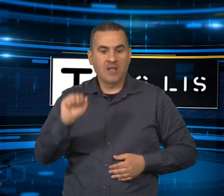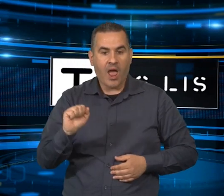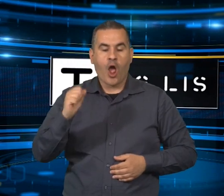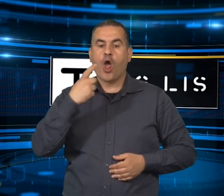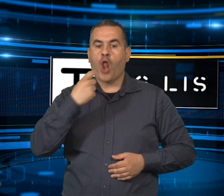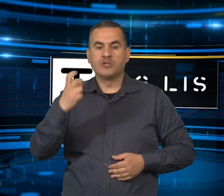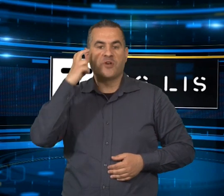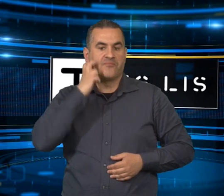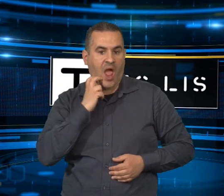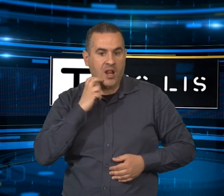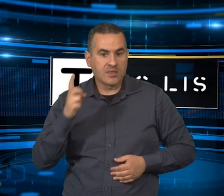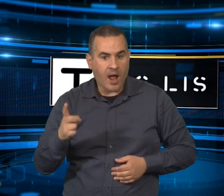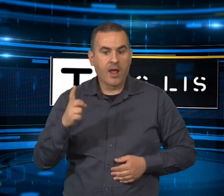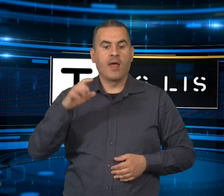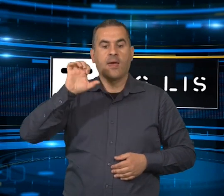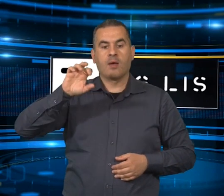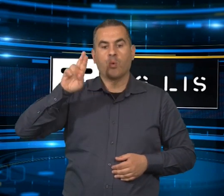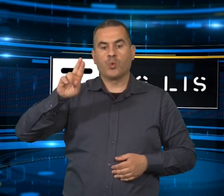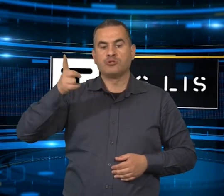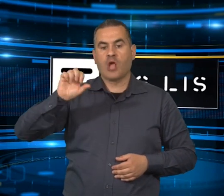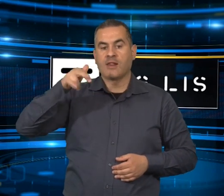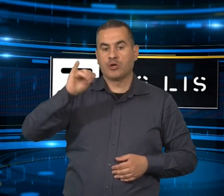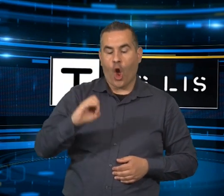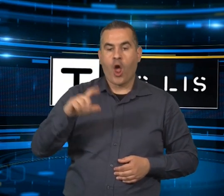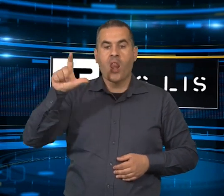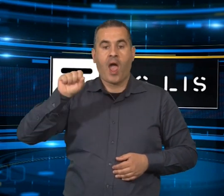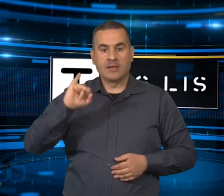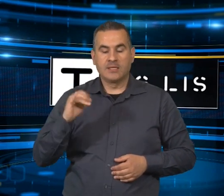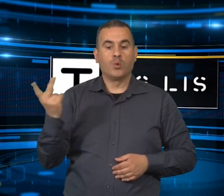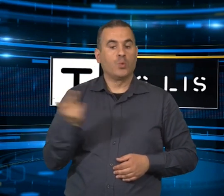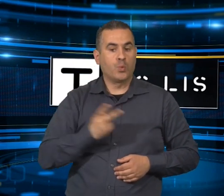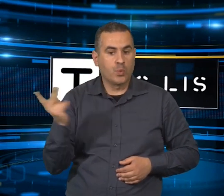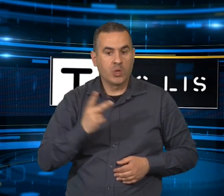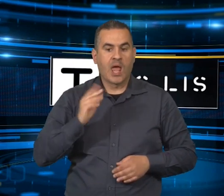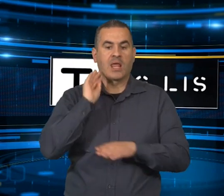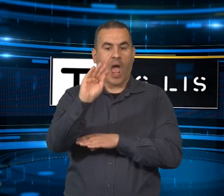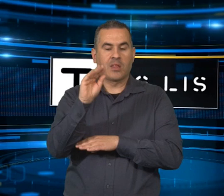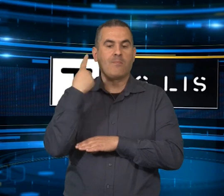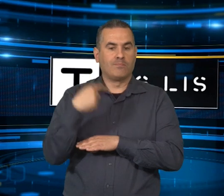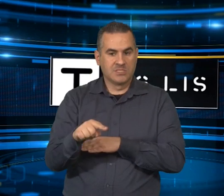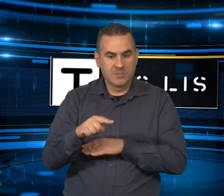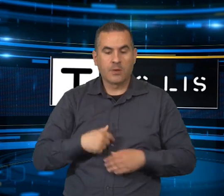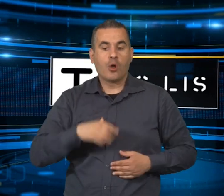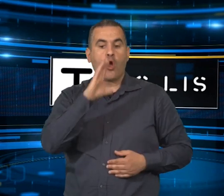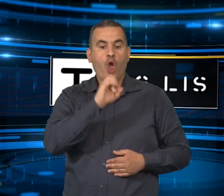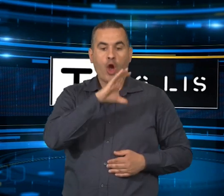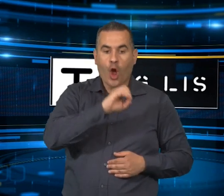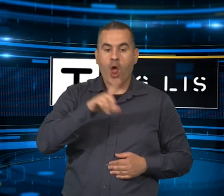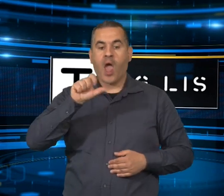chiudendo per mancanza di tecnici. La struttura di Radioterapia Oncologica dell'Ospedale Businco di Cagliari si fermerà per un rinnovo tecnologico fino al